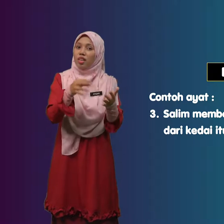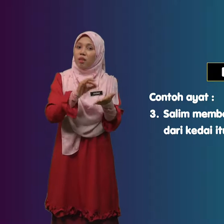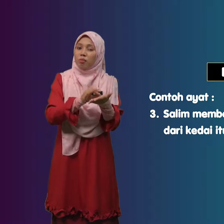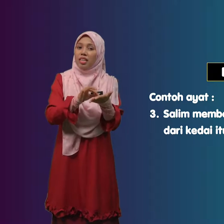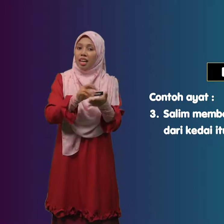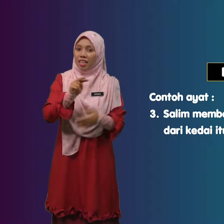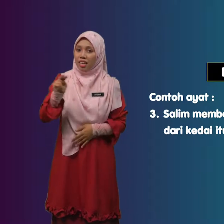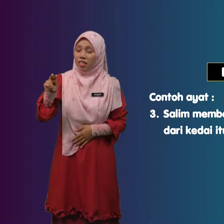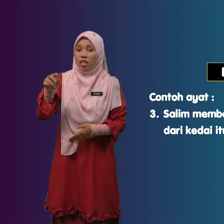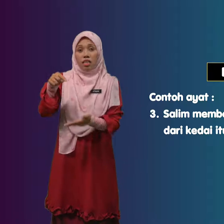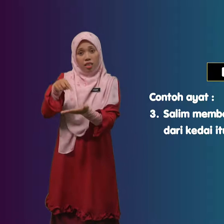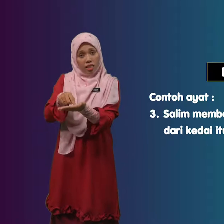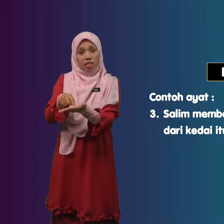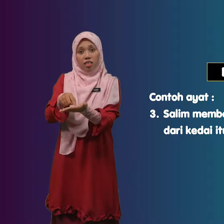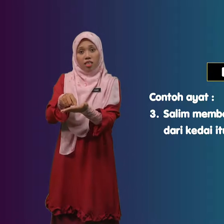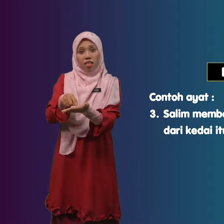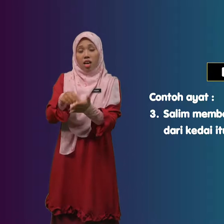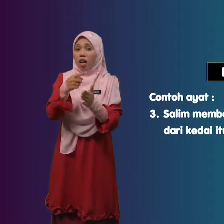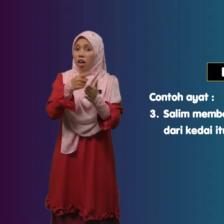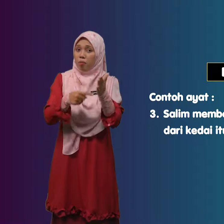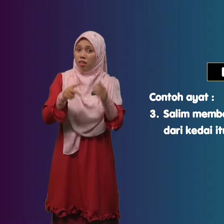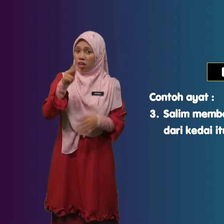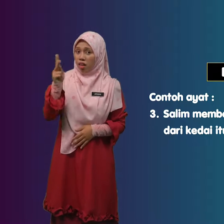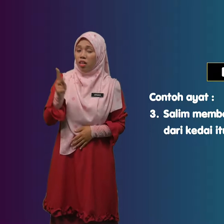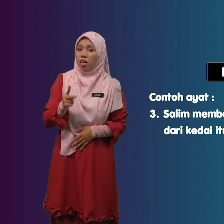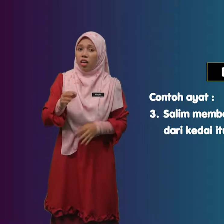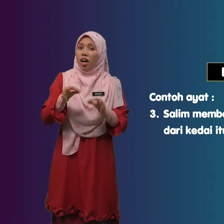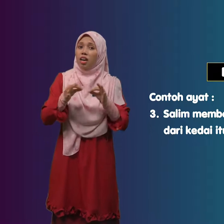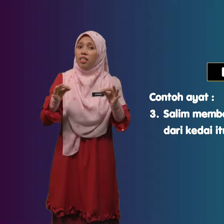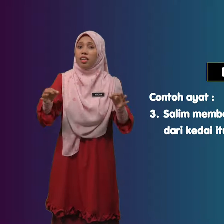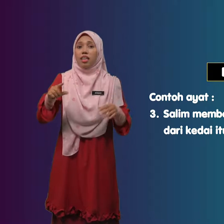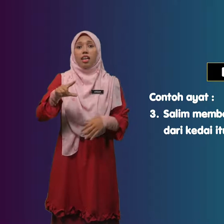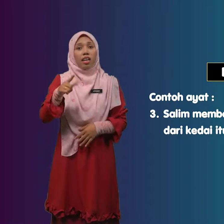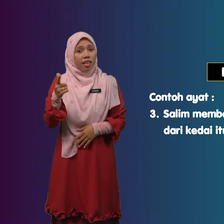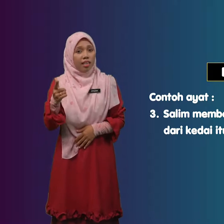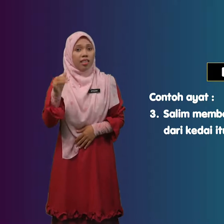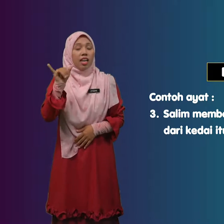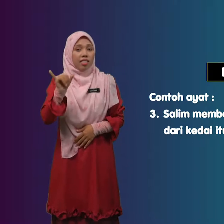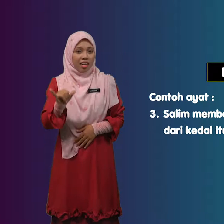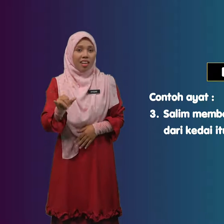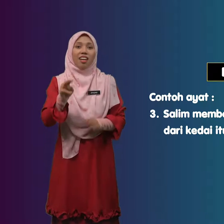Bilangan Ini Apakah Ayat Lain Yang